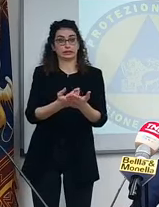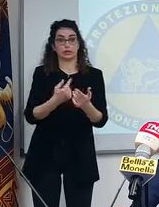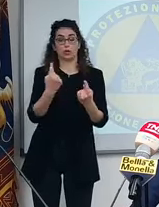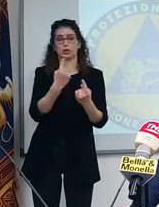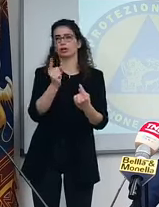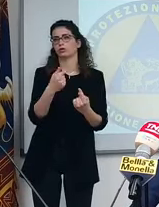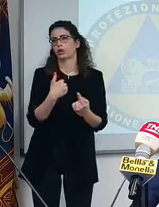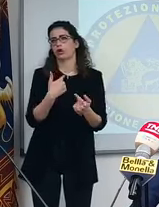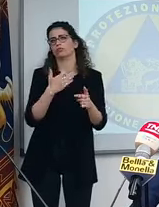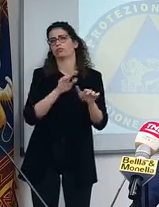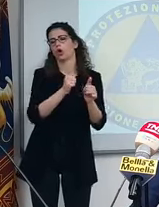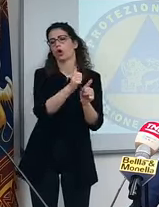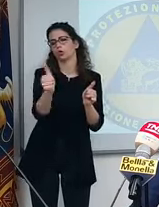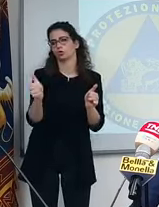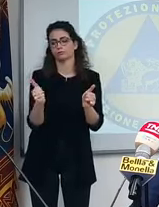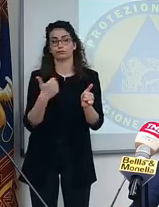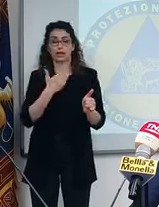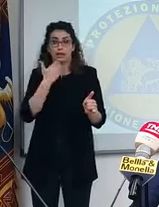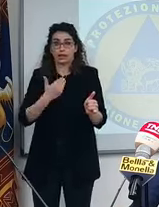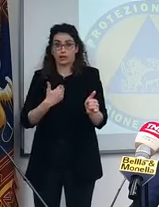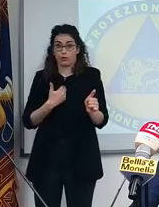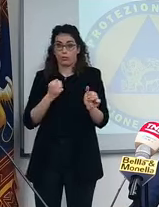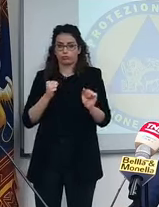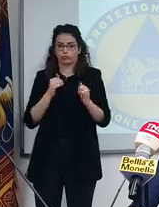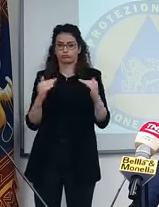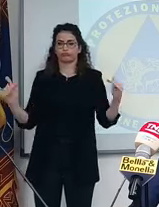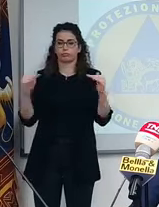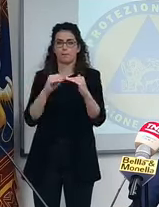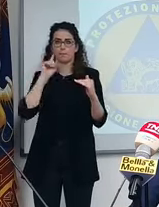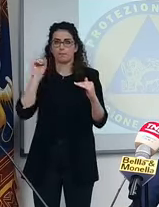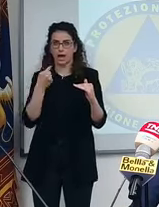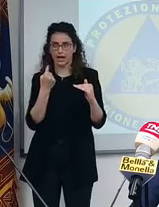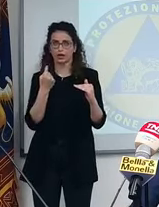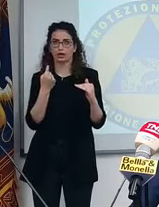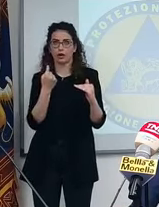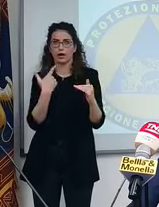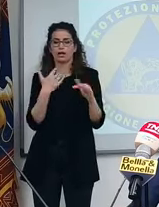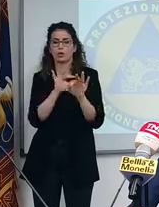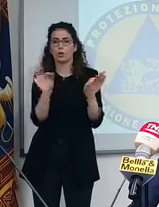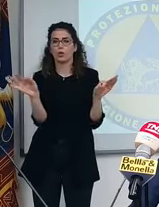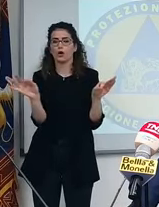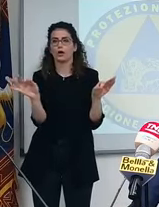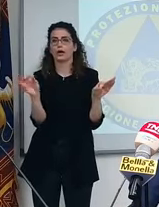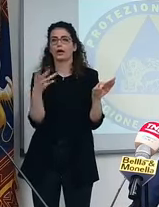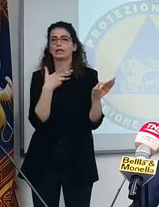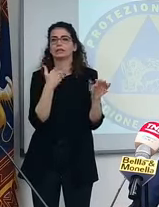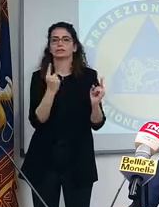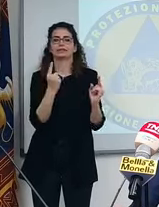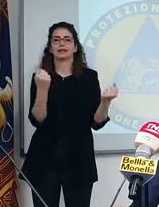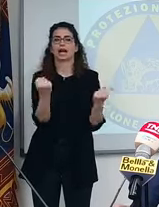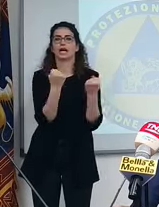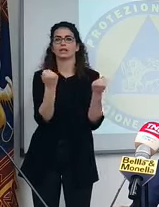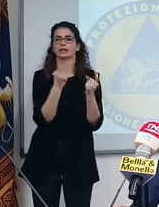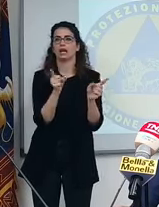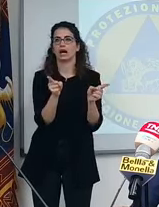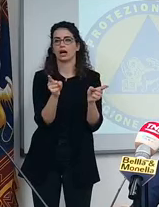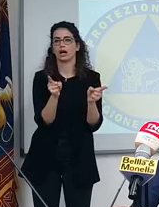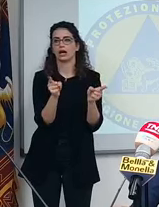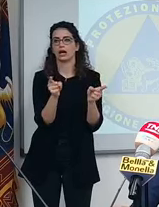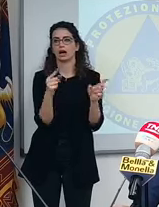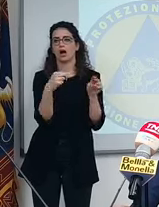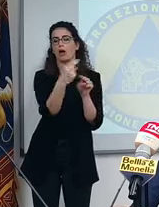provincia. Poi, a mio avviso, se riesce a fare una roba uniforme è meglio, ma se poi c'è qualcuno che in base alle sue attività, diciamo,